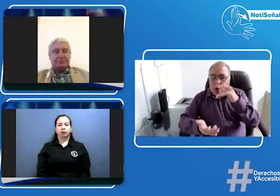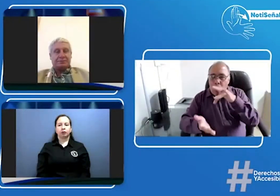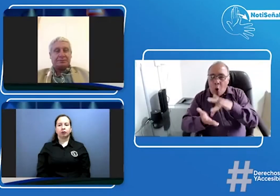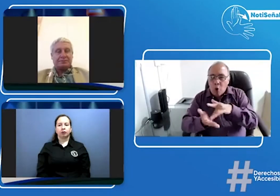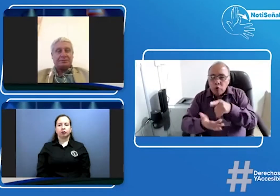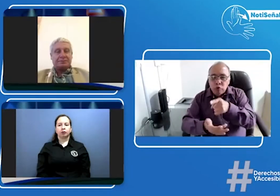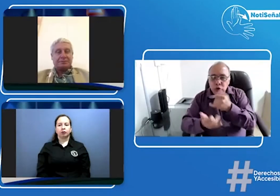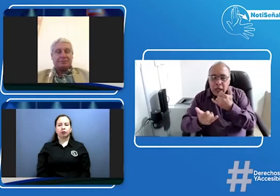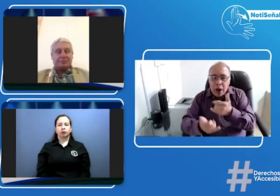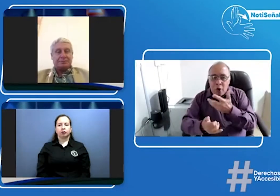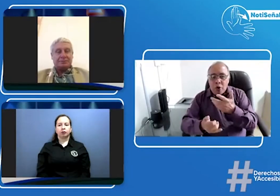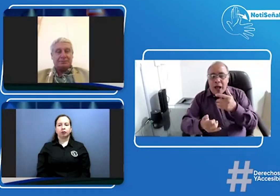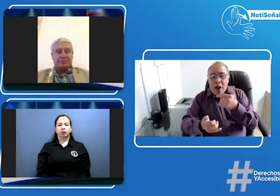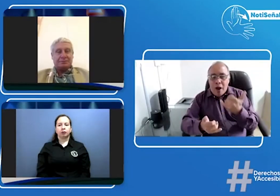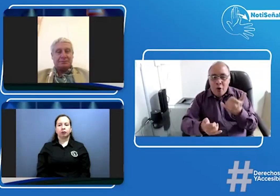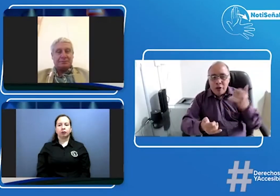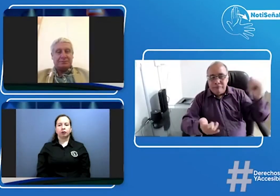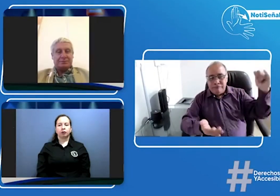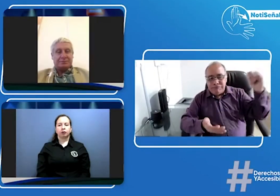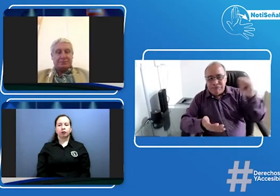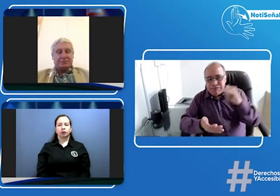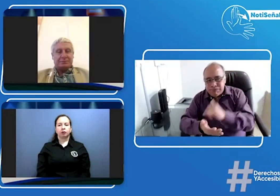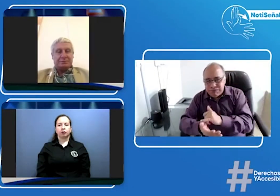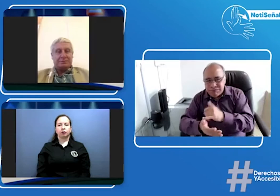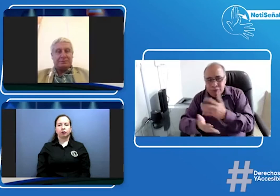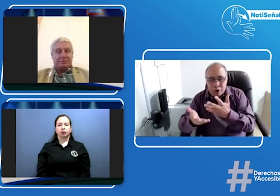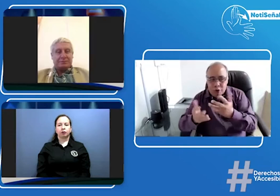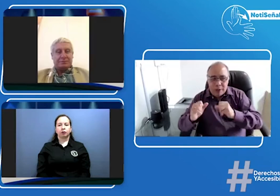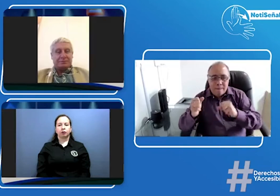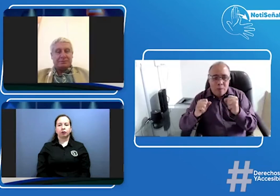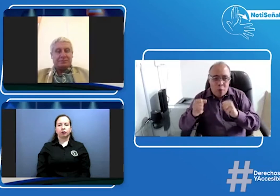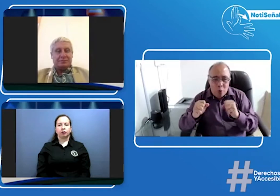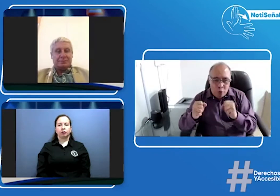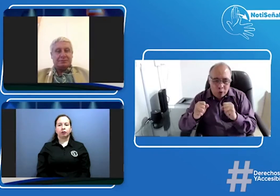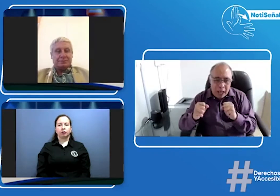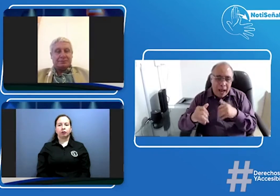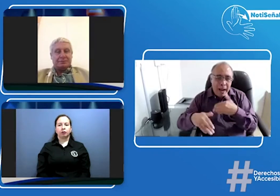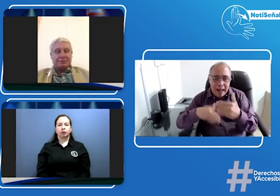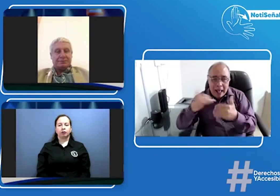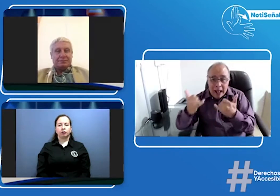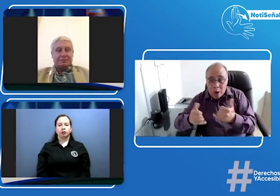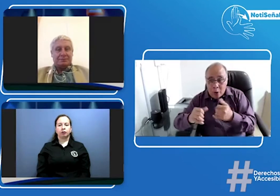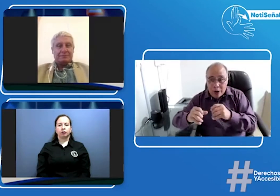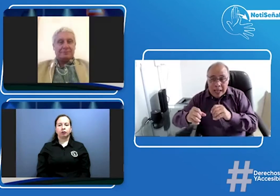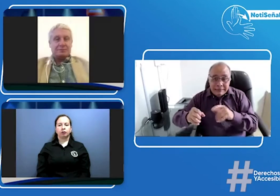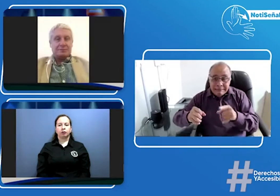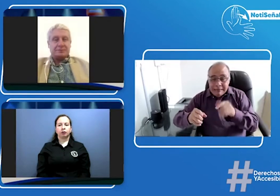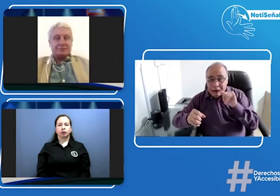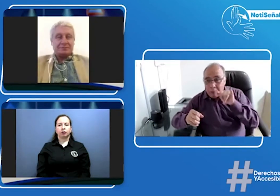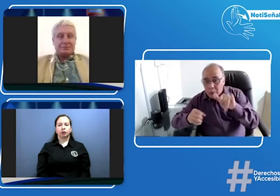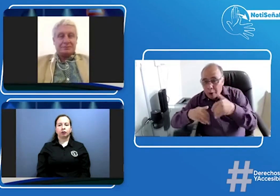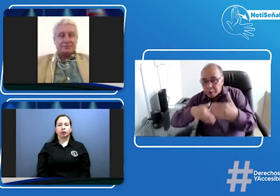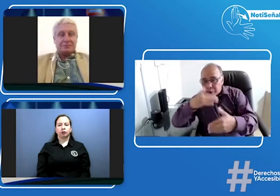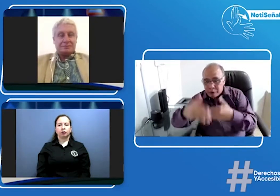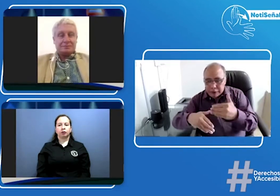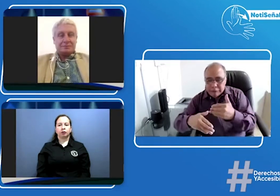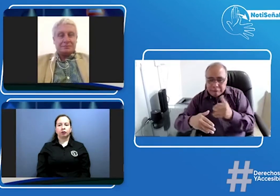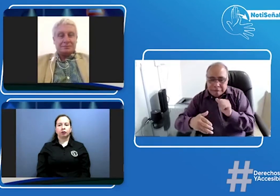bienvenido sabemos que usted acaba también de aterrizar a a Bogotá y pues